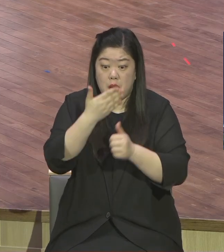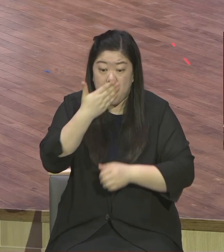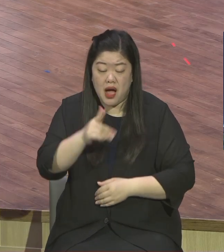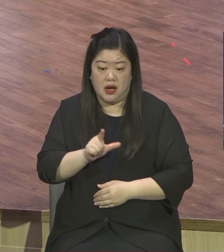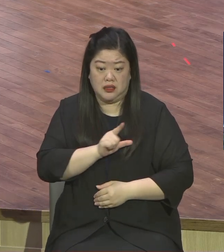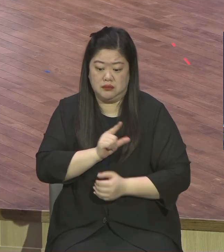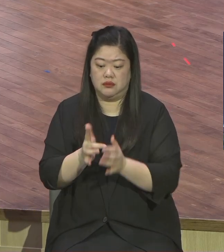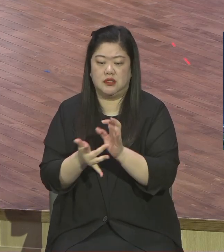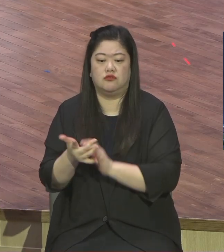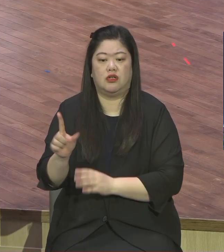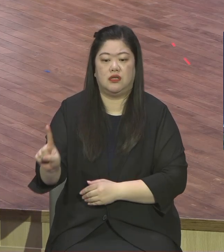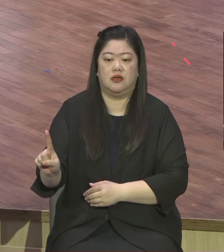없느니라